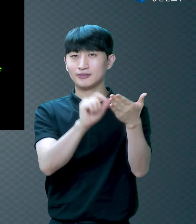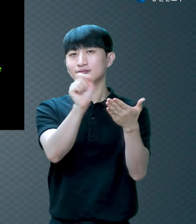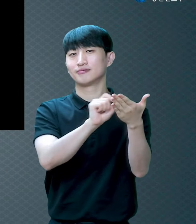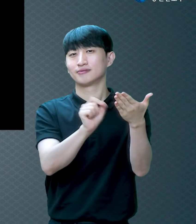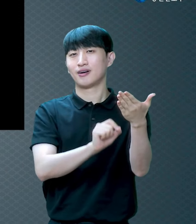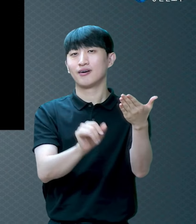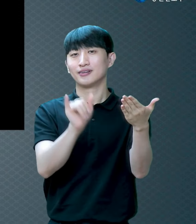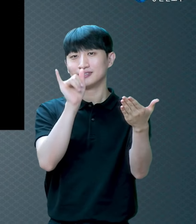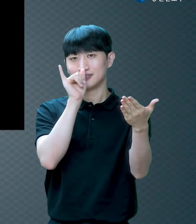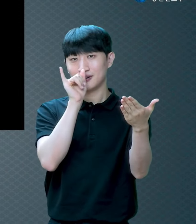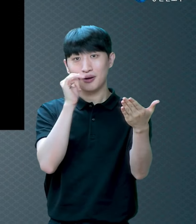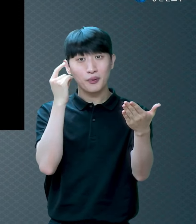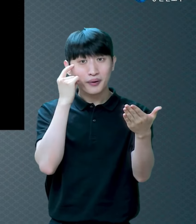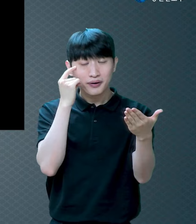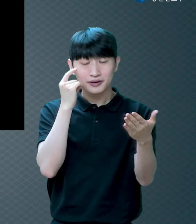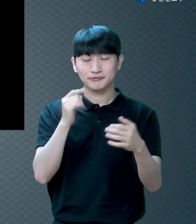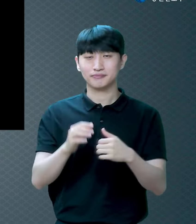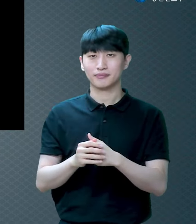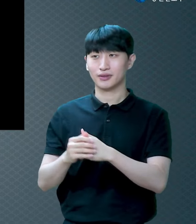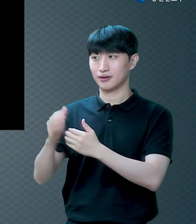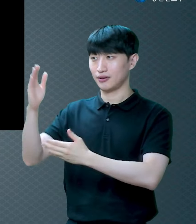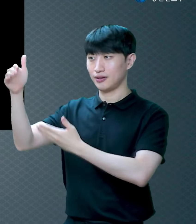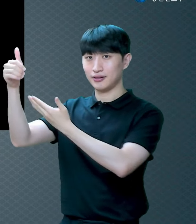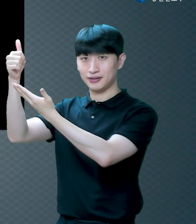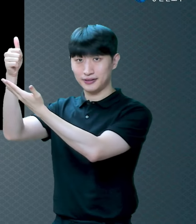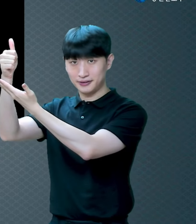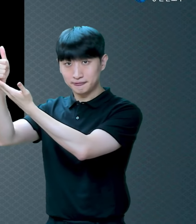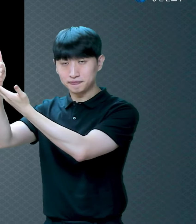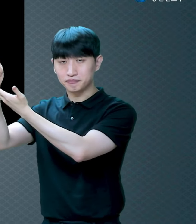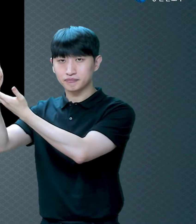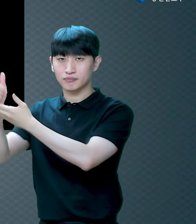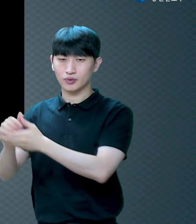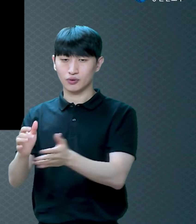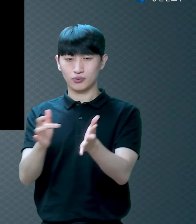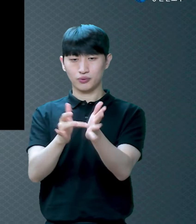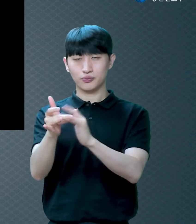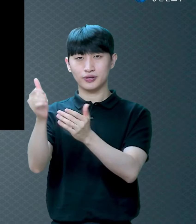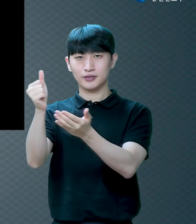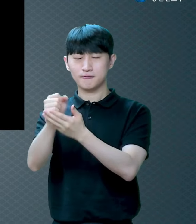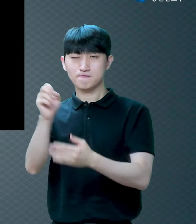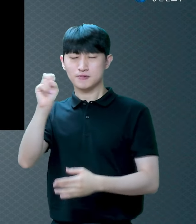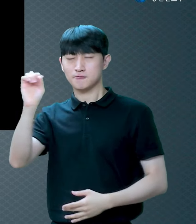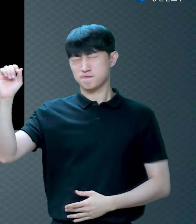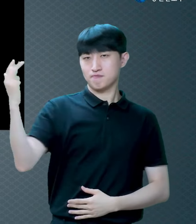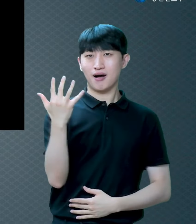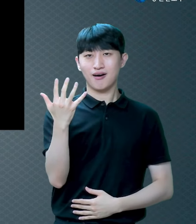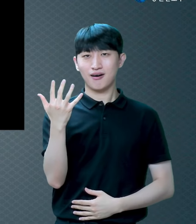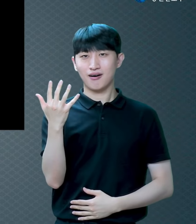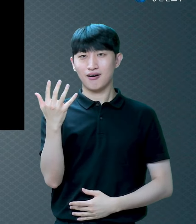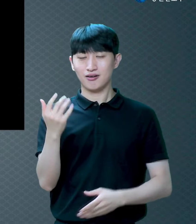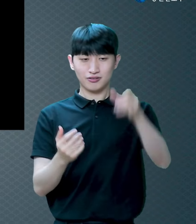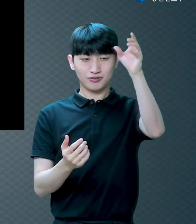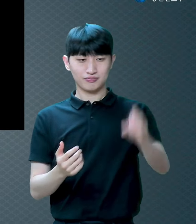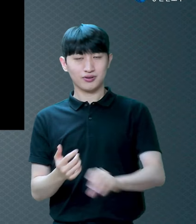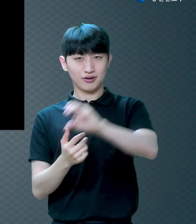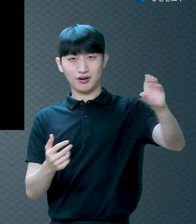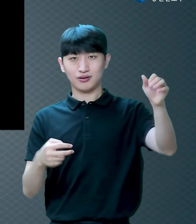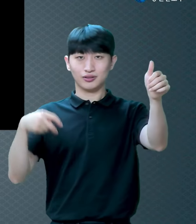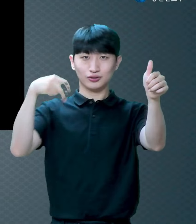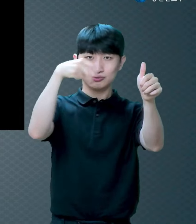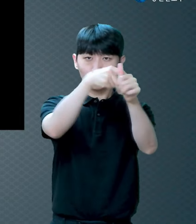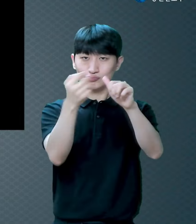예수님이 갑자기 오셔가지고 십자가에서 죽고 죄